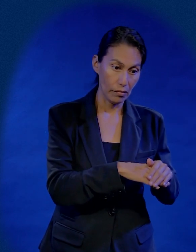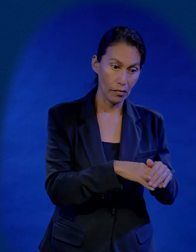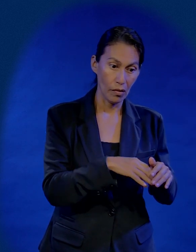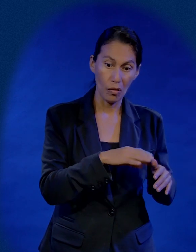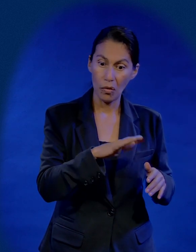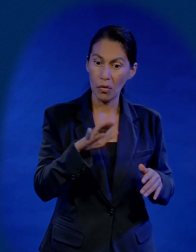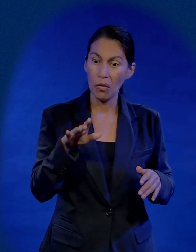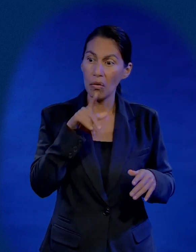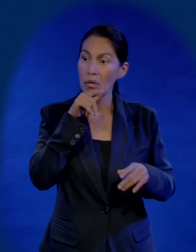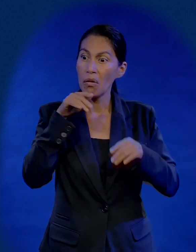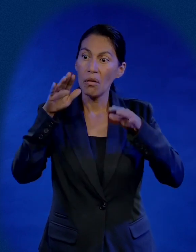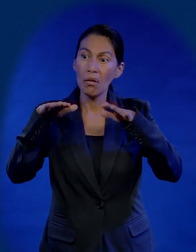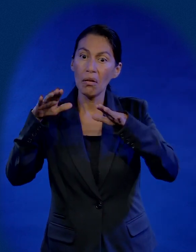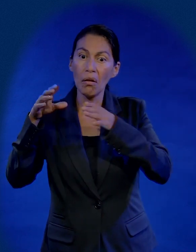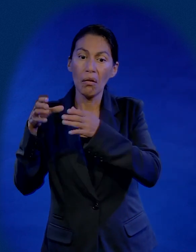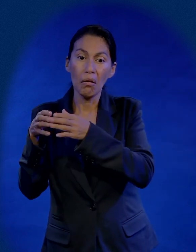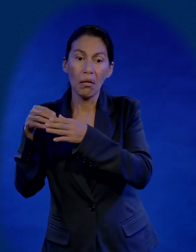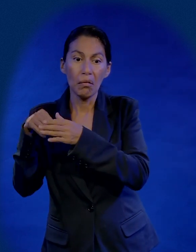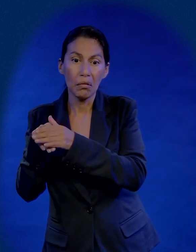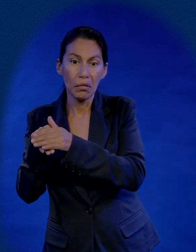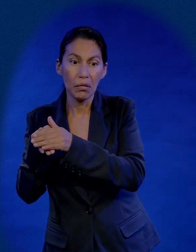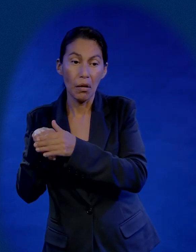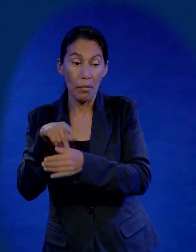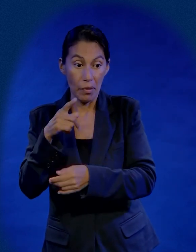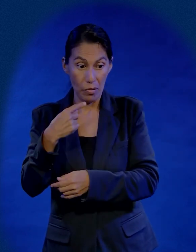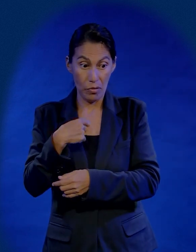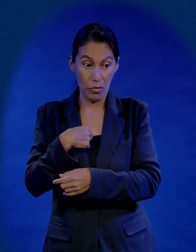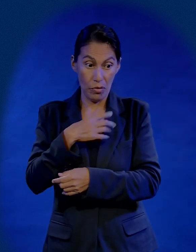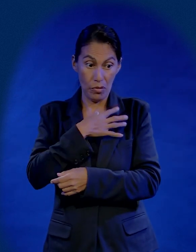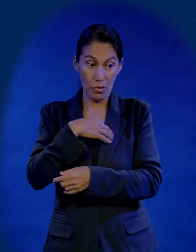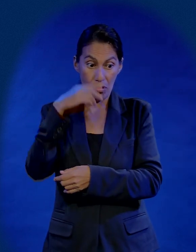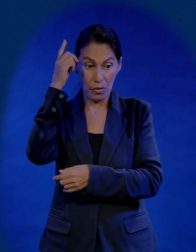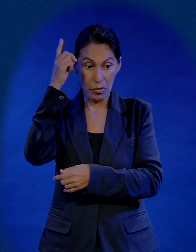nidos. Mas el hijo del hombre, o sea yo, no tiene donde recostar su cabeza.